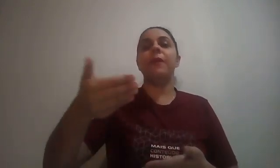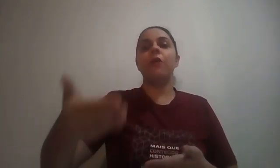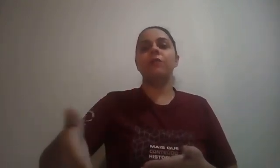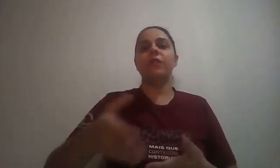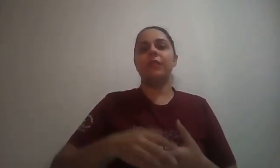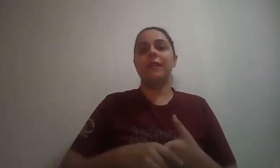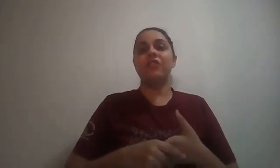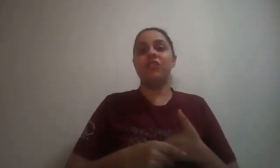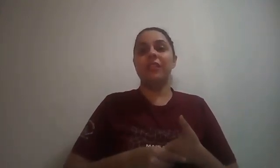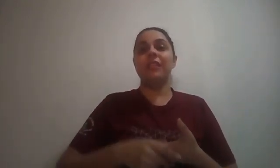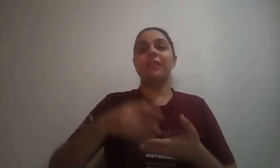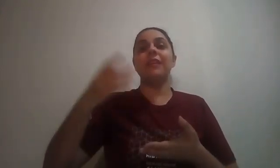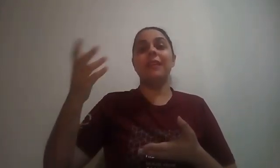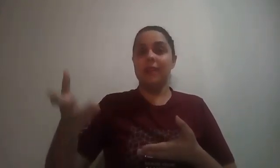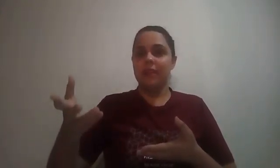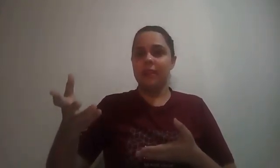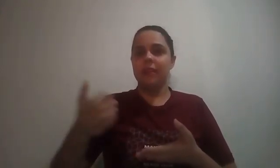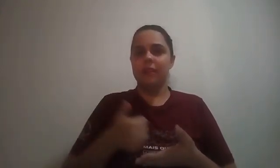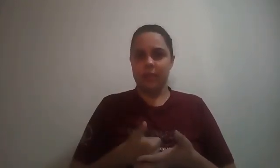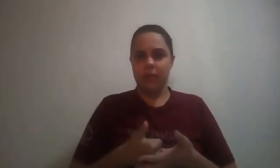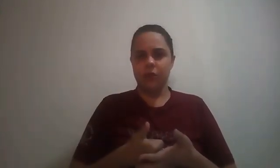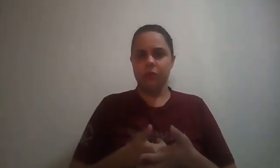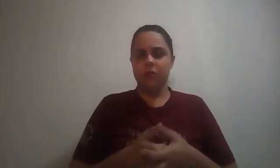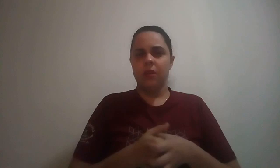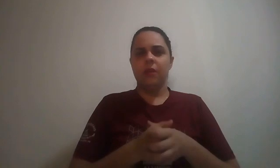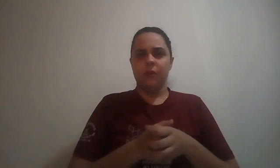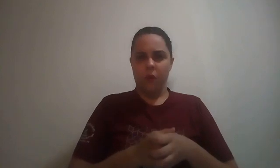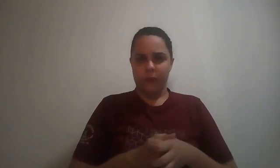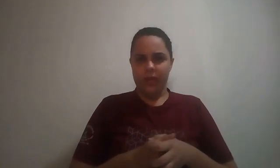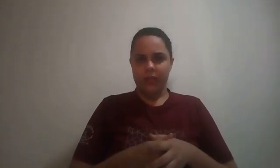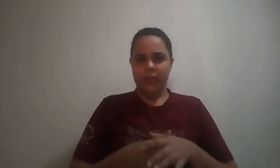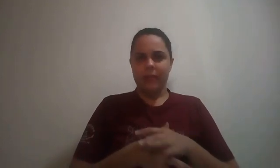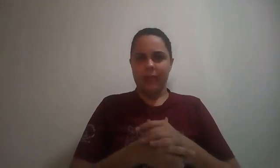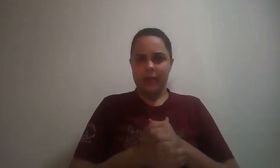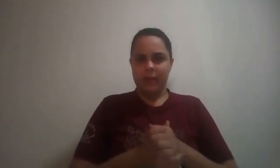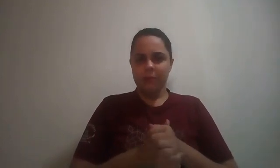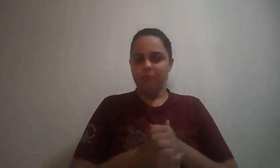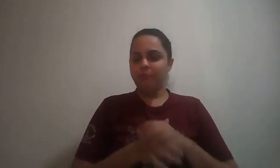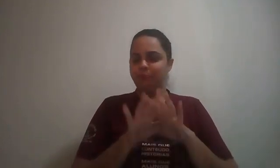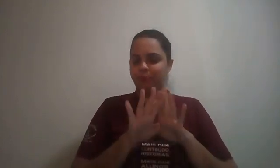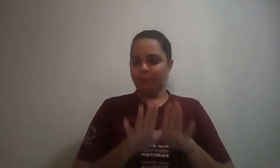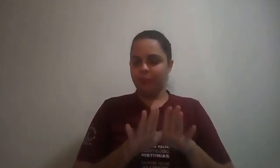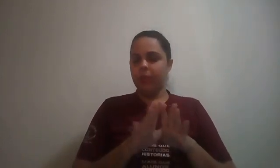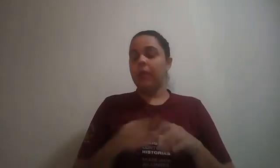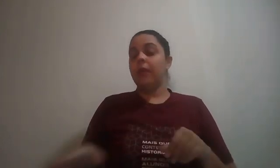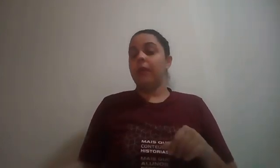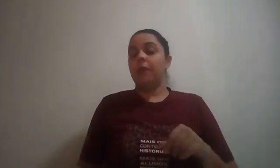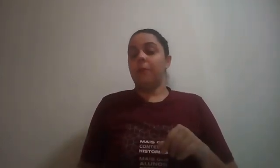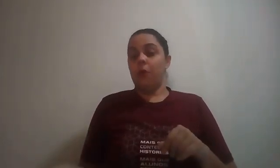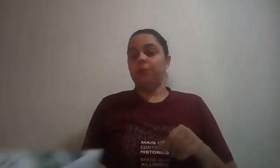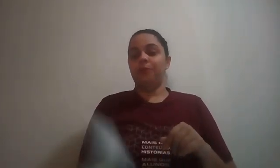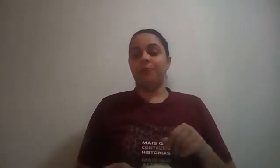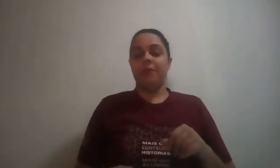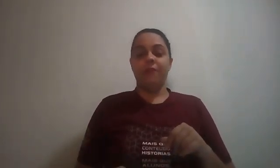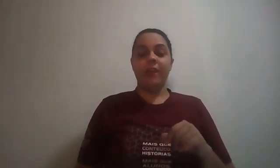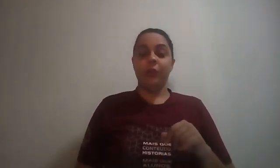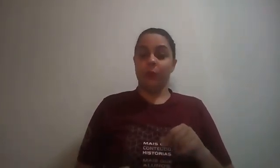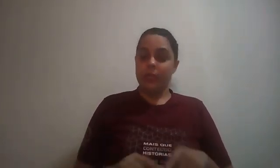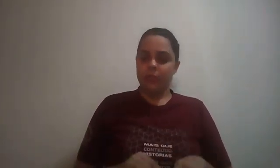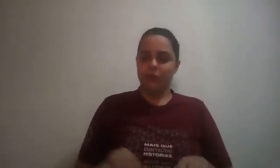para onde você destina-se ir, certo? Compreendem até aí? Bom, feito isso,